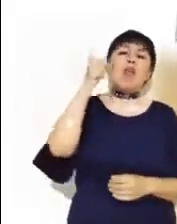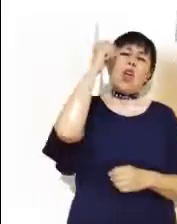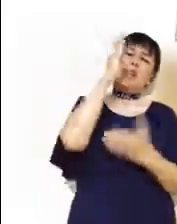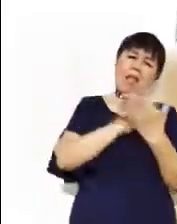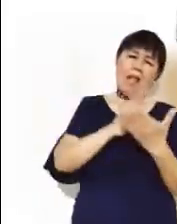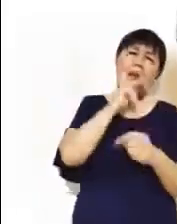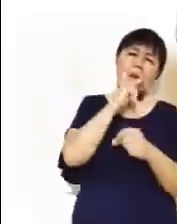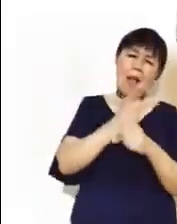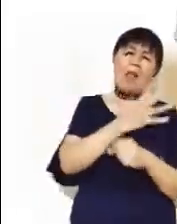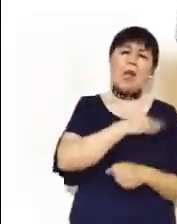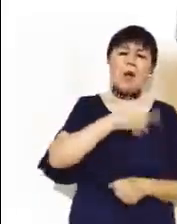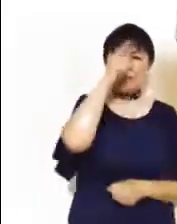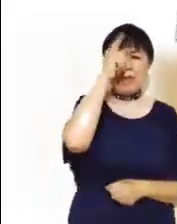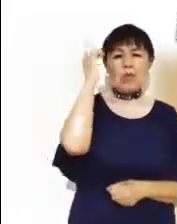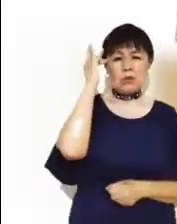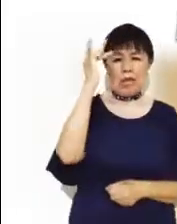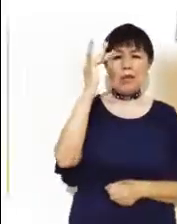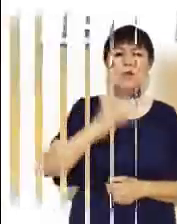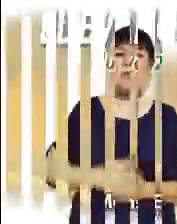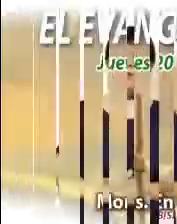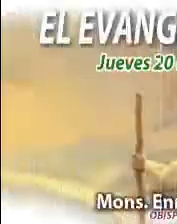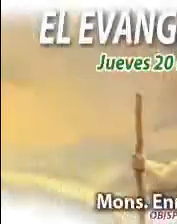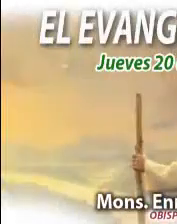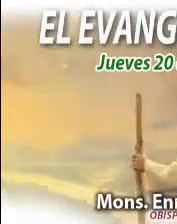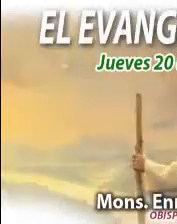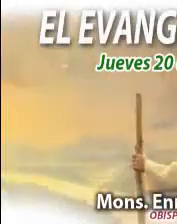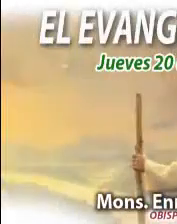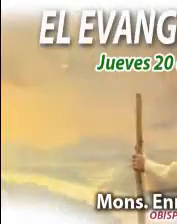en nombre del Padre y del Hijo y del Espíritu Santo.